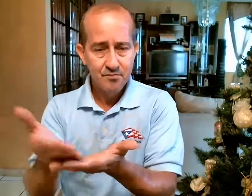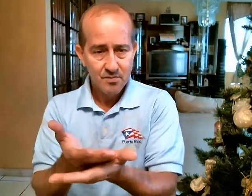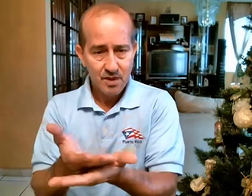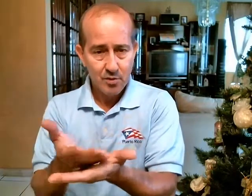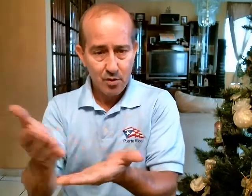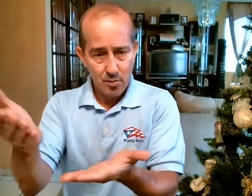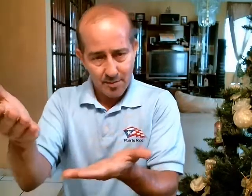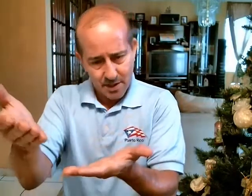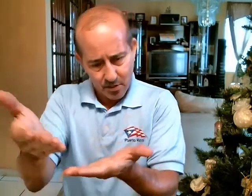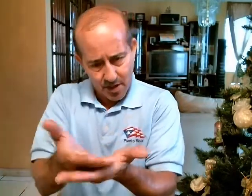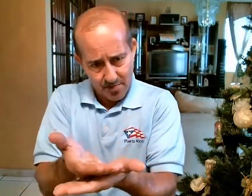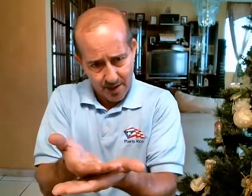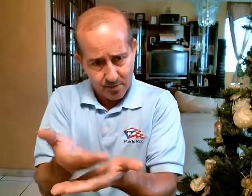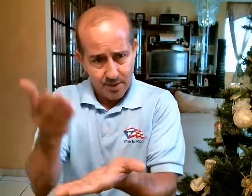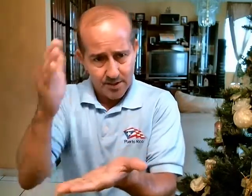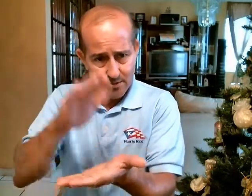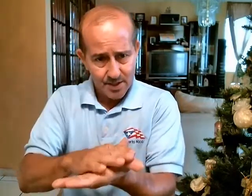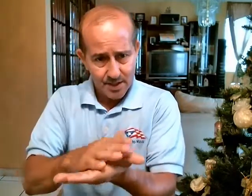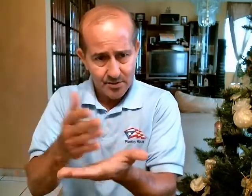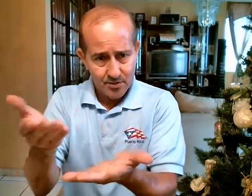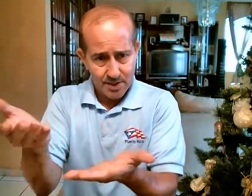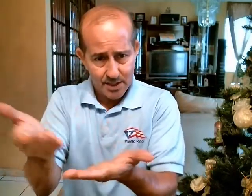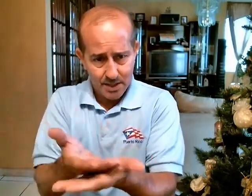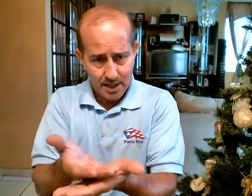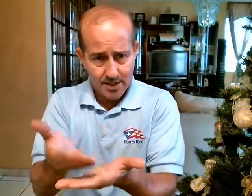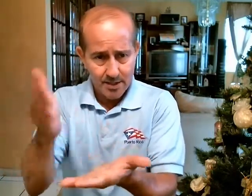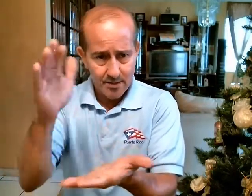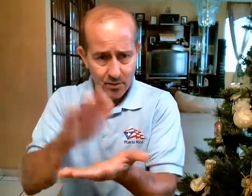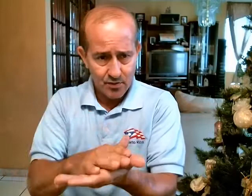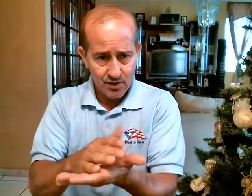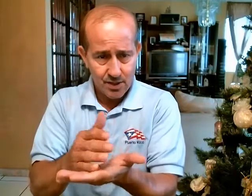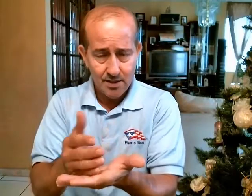Esto es como metiendo la espátula y virando en la carne Cocinar